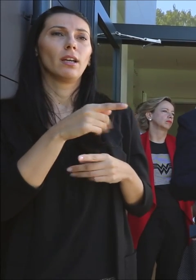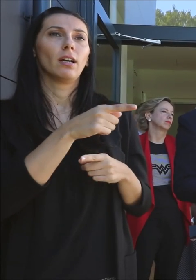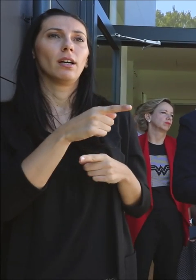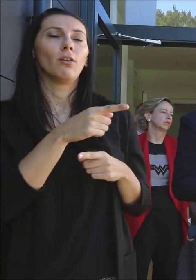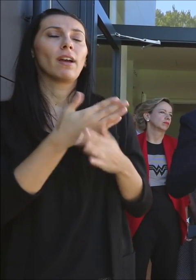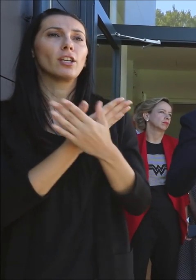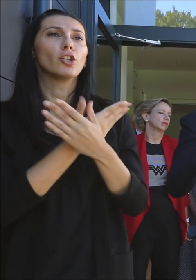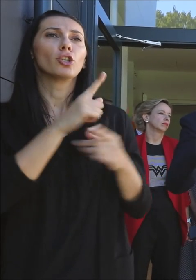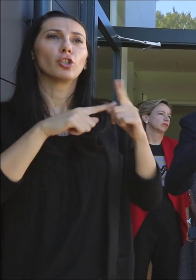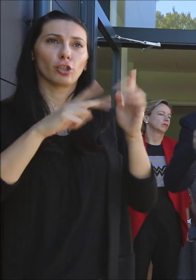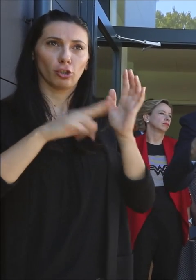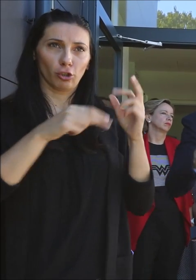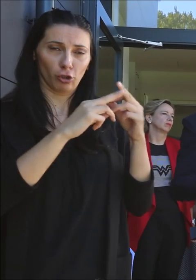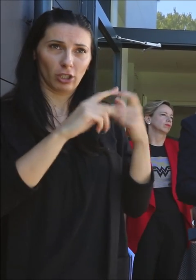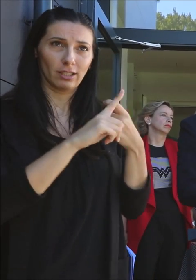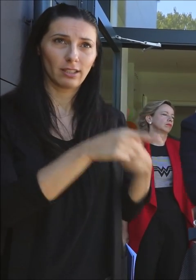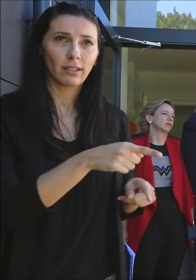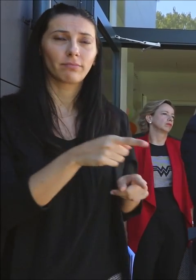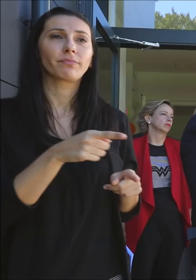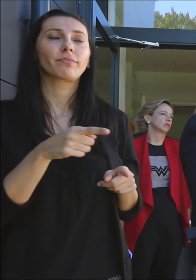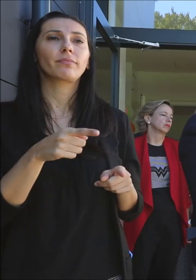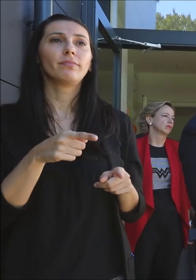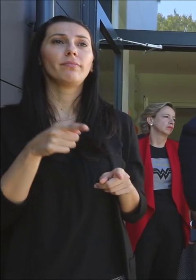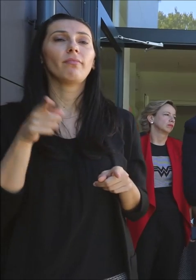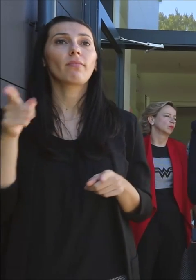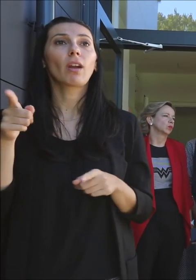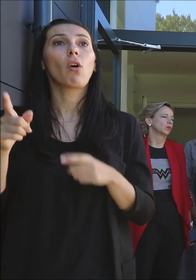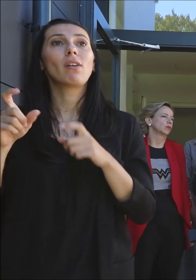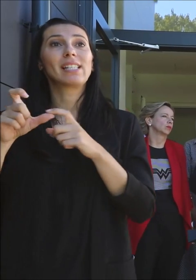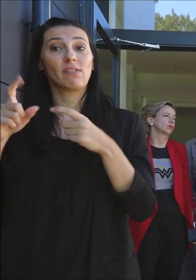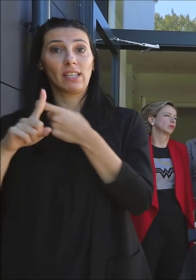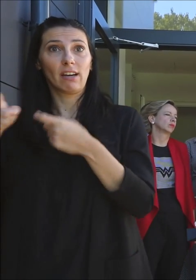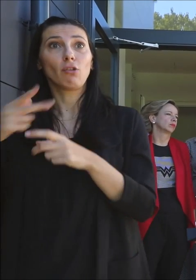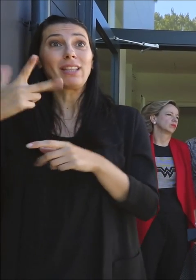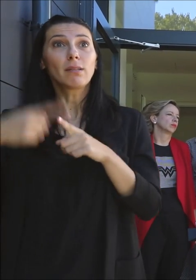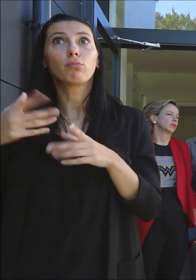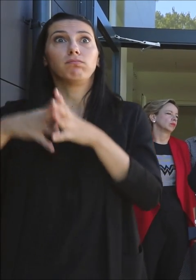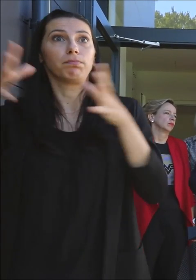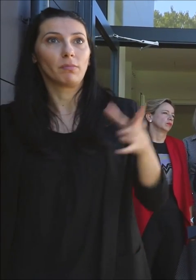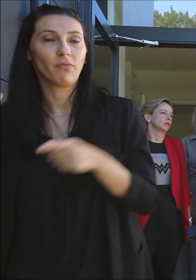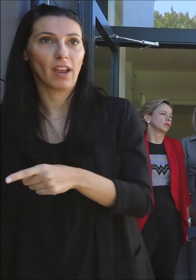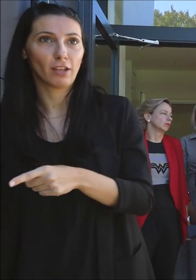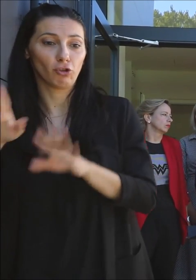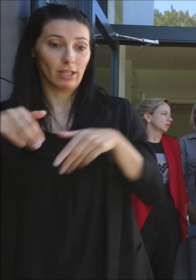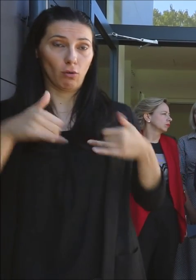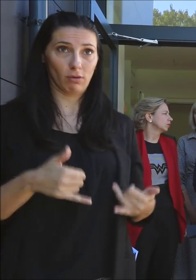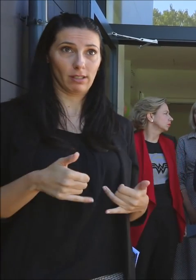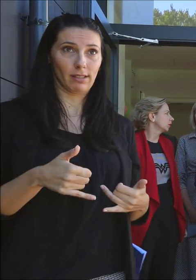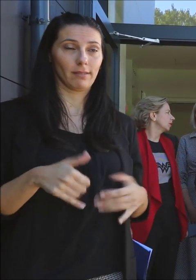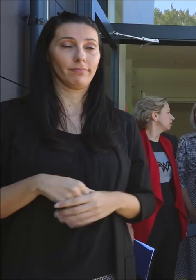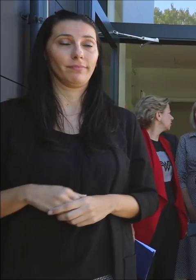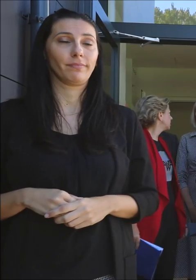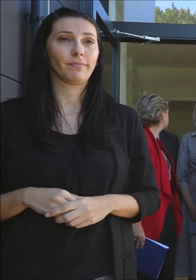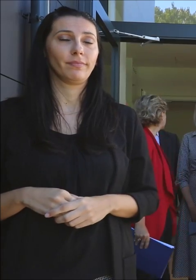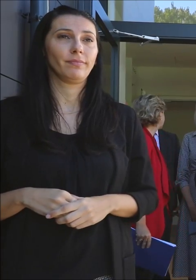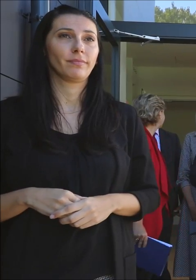veći od prilike po kapacitetima djece u odnosu na ovaj vrtić koji je danas otvarjeno. Tako da čisto stavimo i to sve u kontekst.